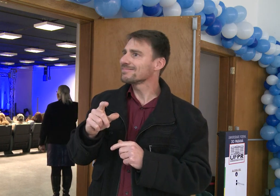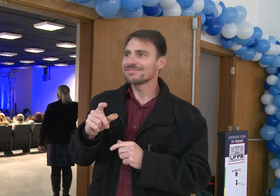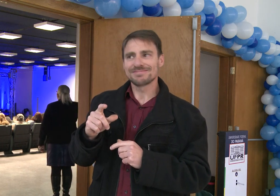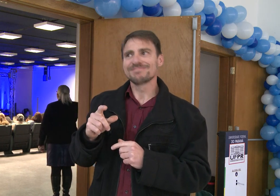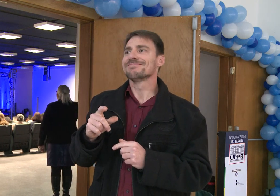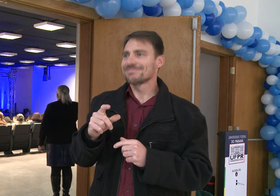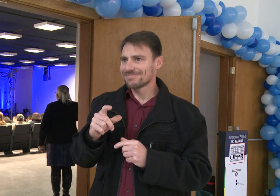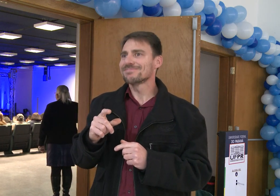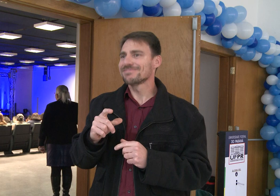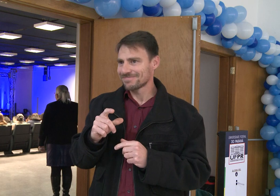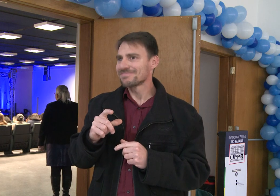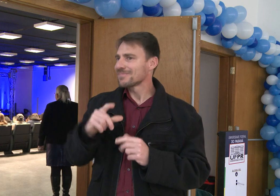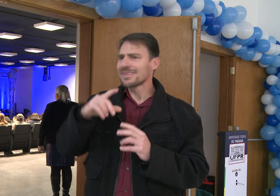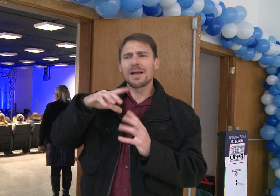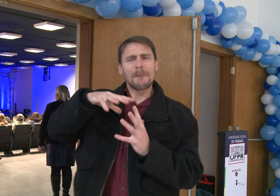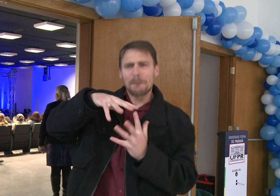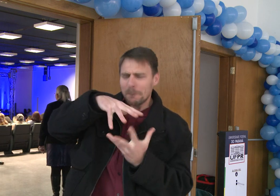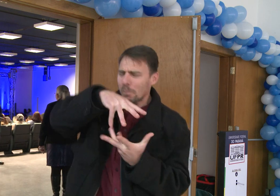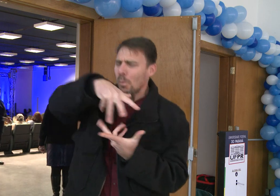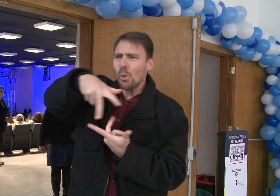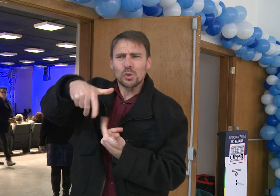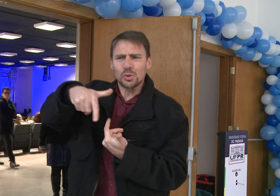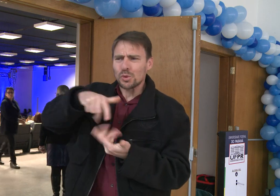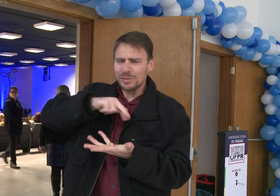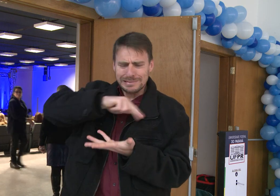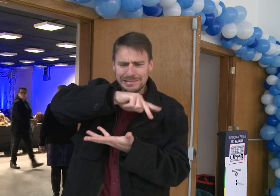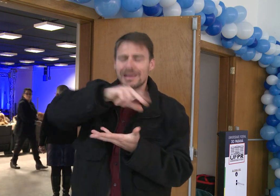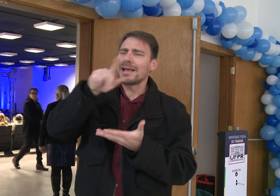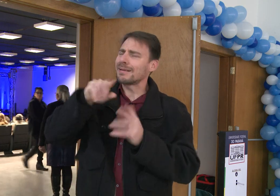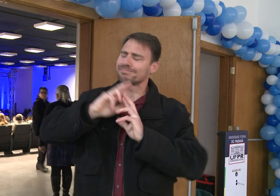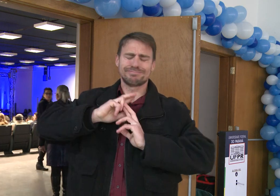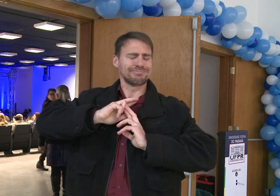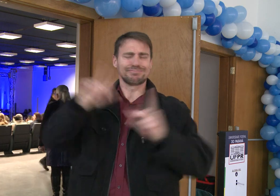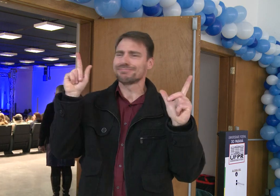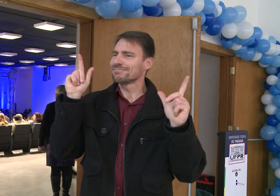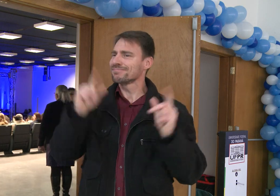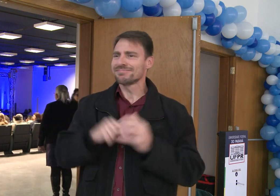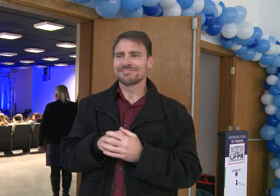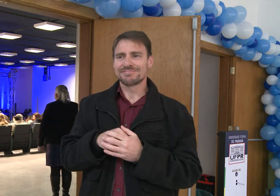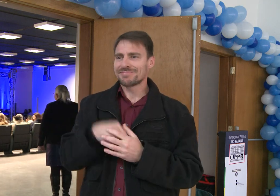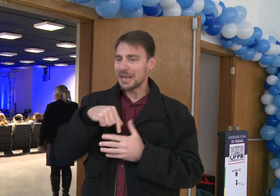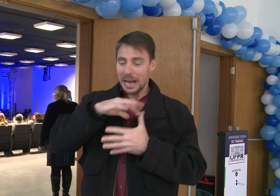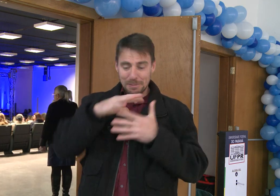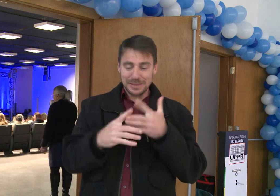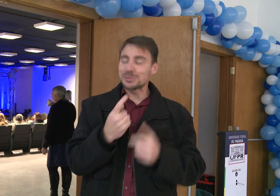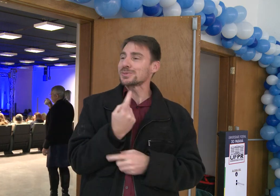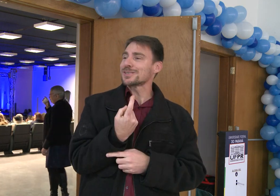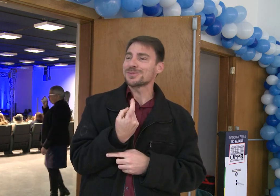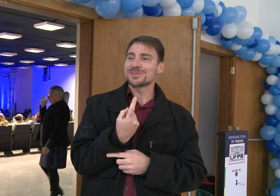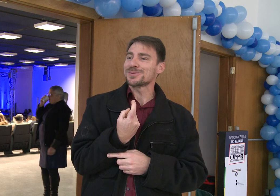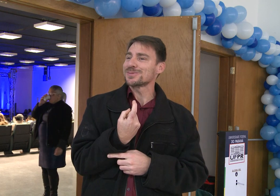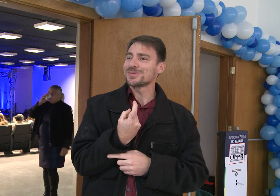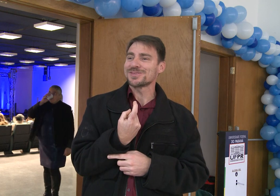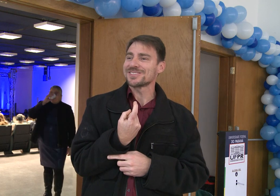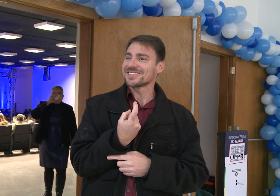diferente. Então, o mundo todo, todos têm uma língua de sinais diferente. Não é único. Como todo mundo, às vezes,